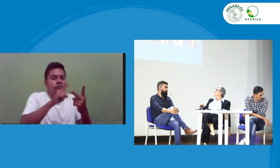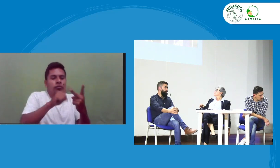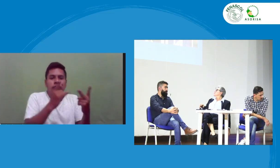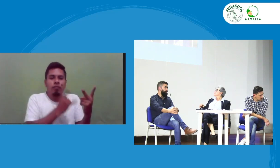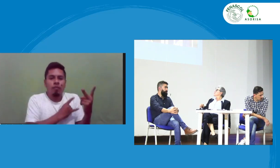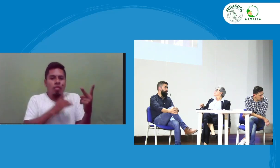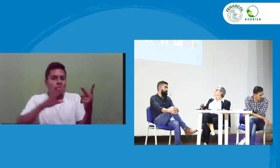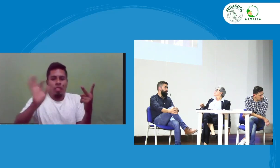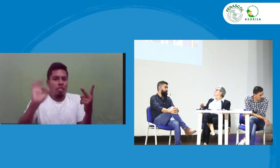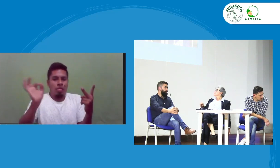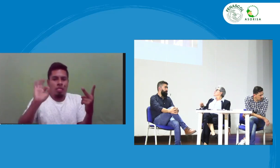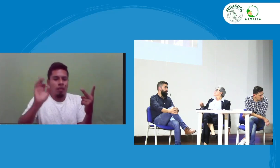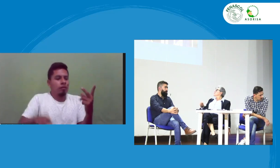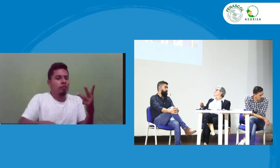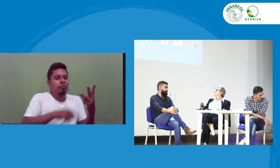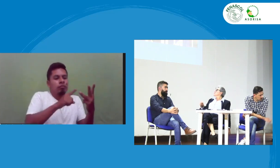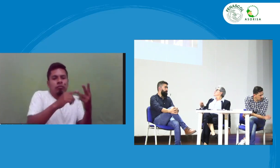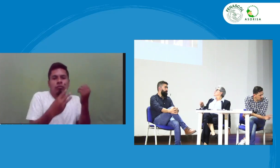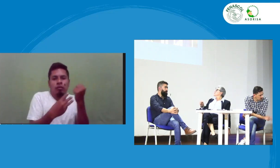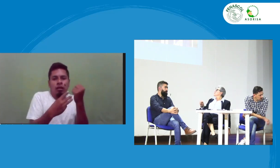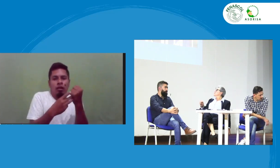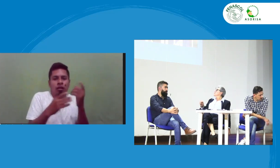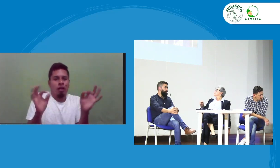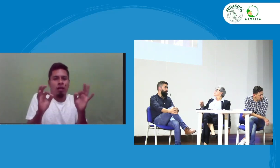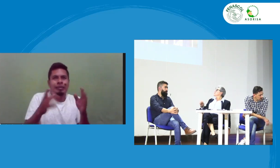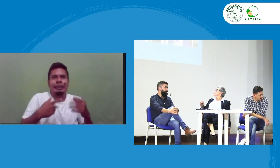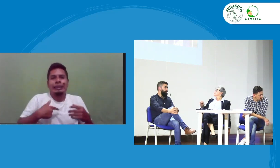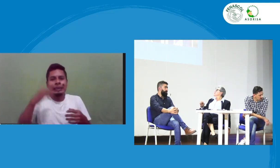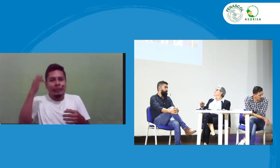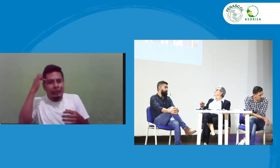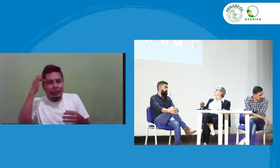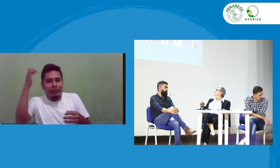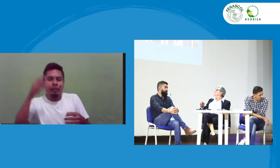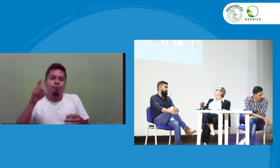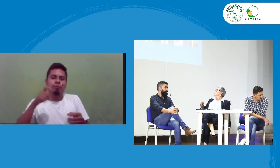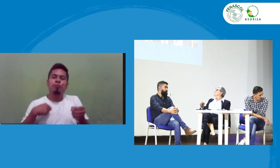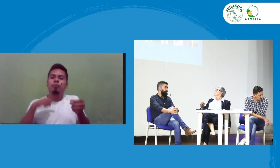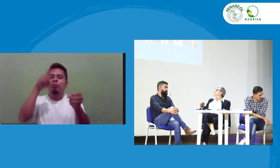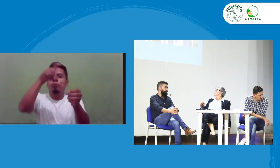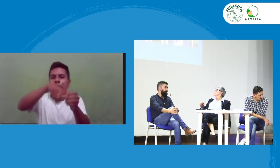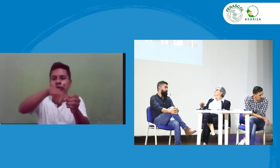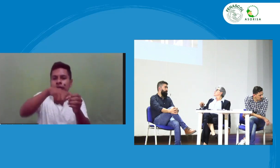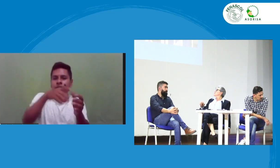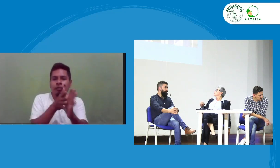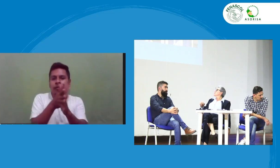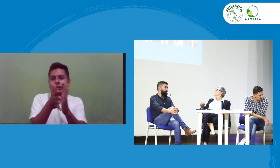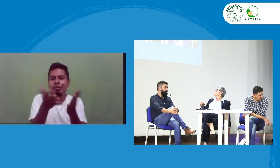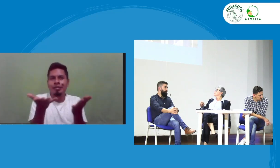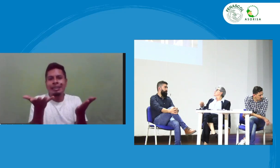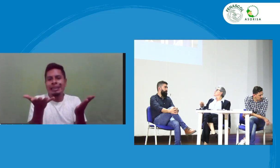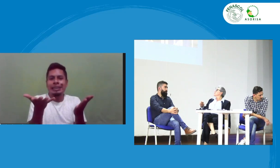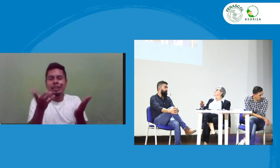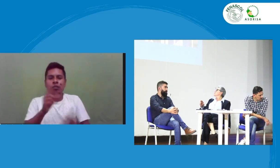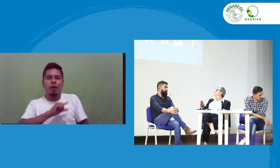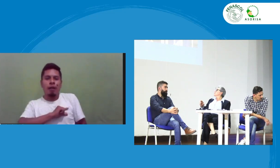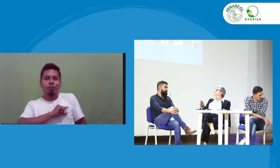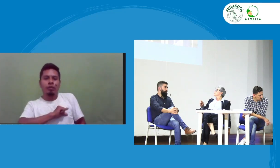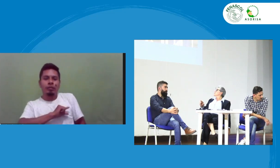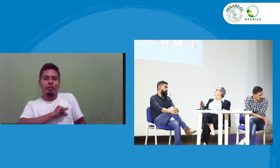un profesional o porque no hay universidades tampoco capacitación del SENA puede que uno esté inscrito o no